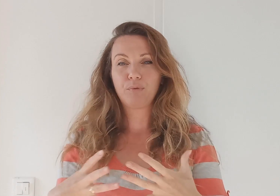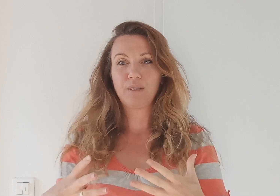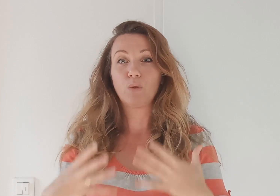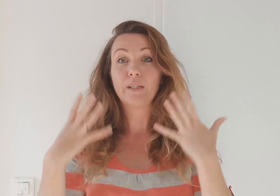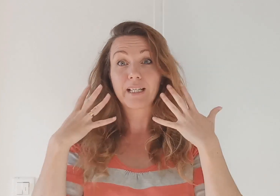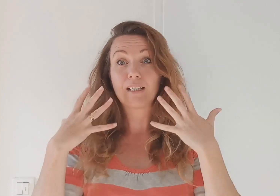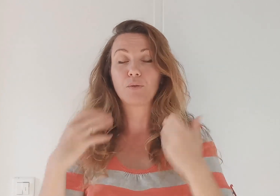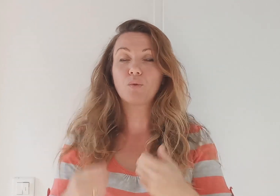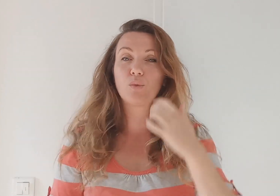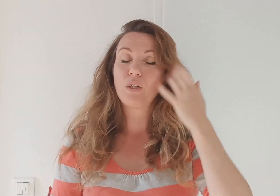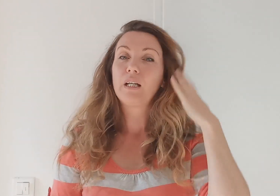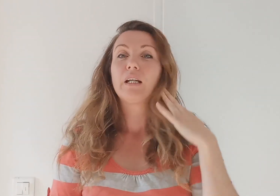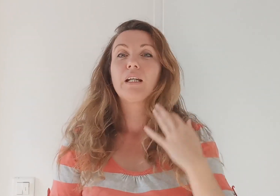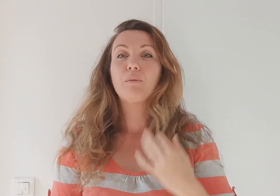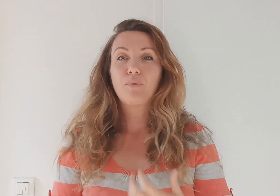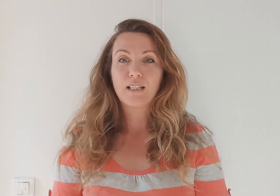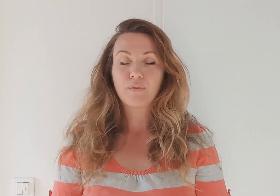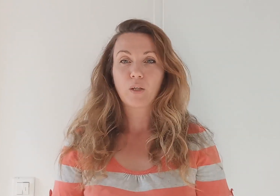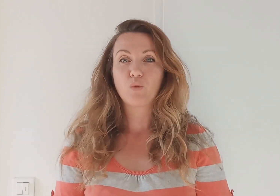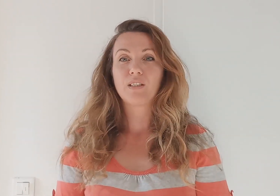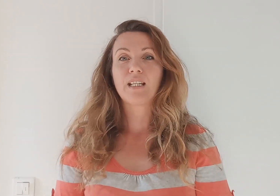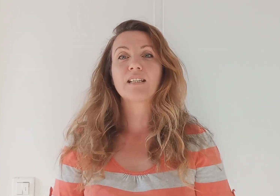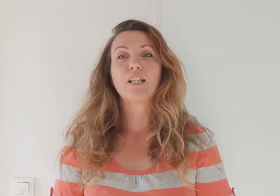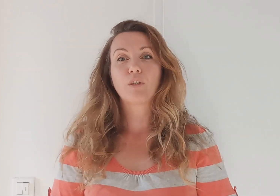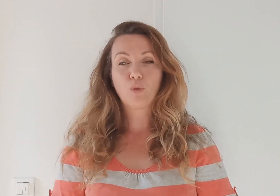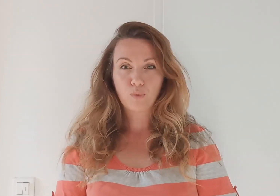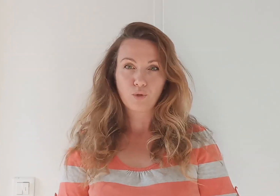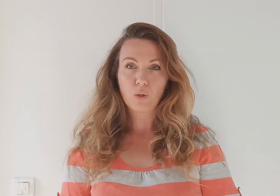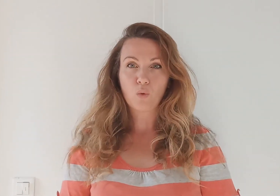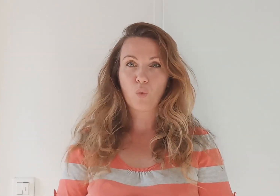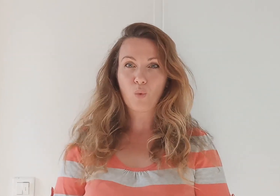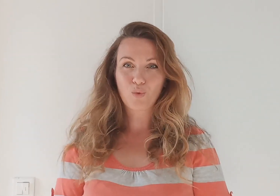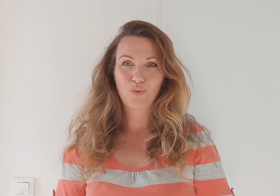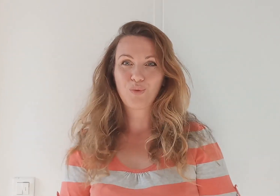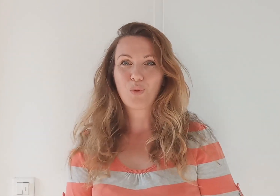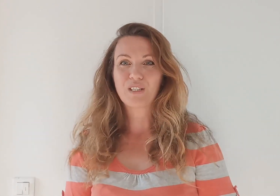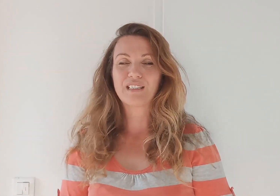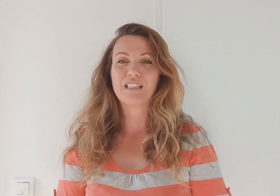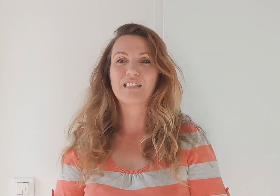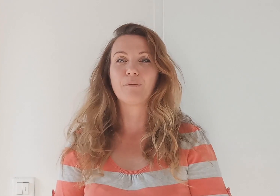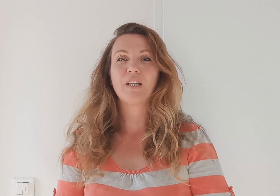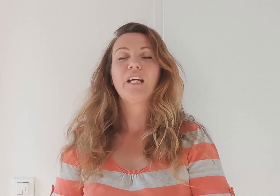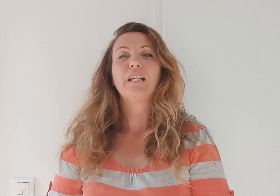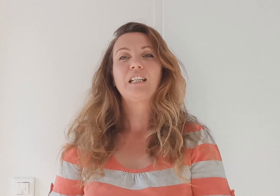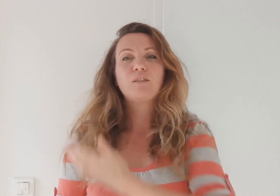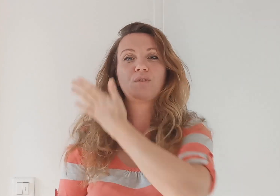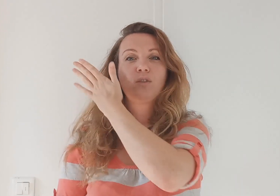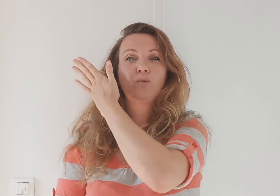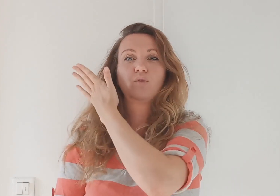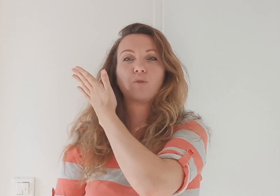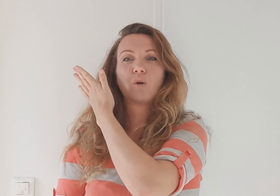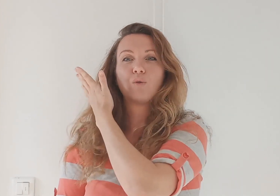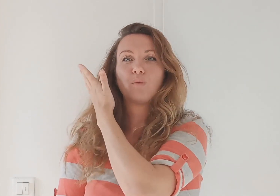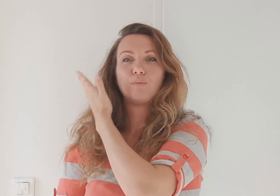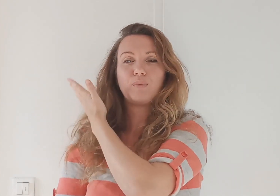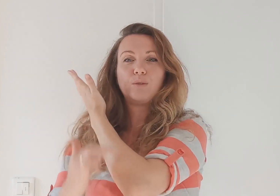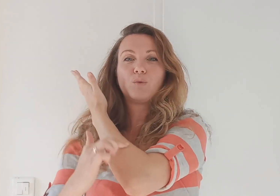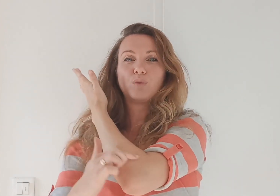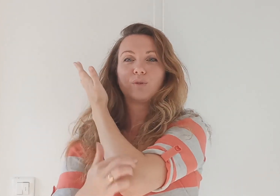puis ORL surtout, et puis la sphère immunitaire, c avec le point numéro 11 du gros intestin qui se situe dans le pli du coude.